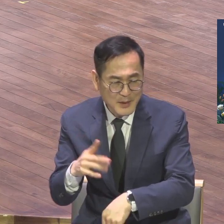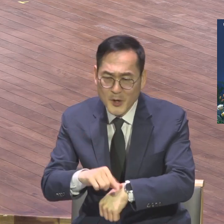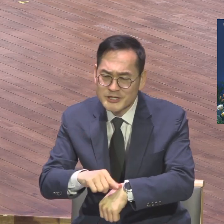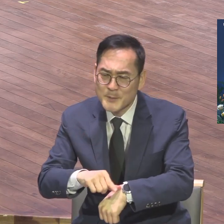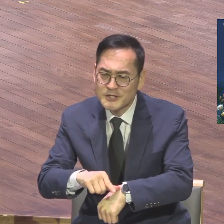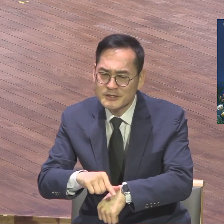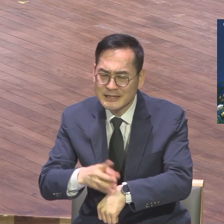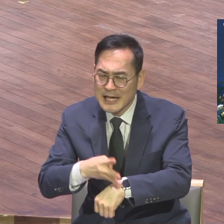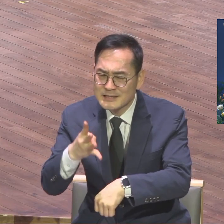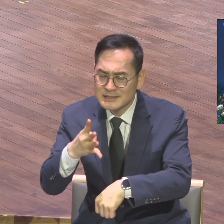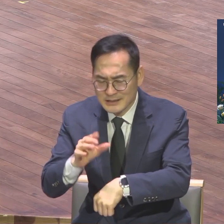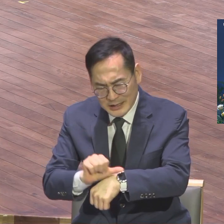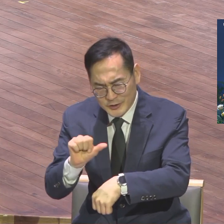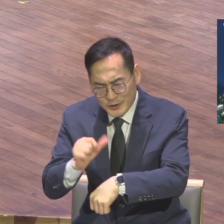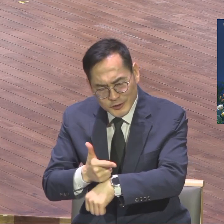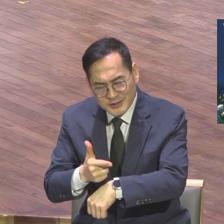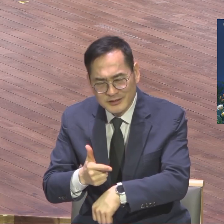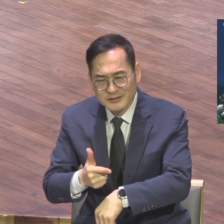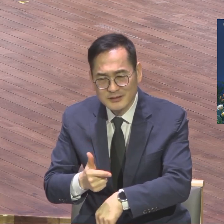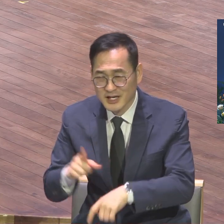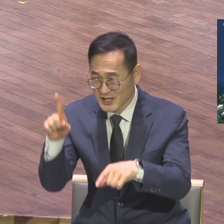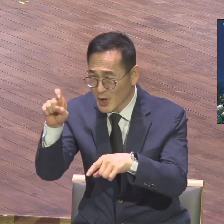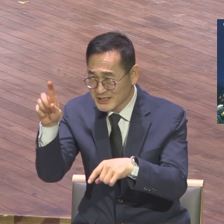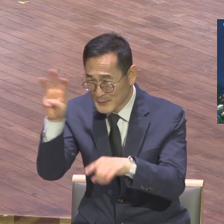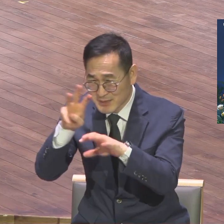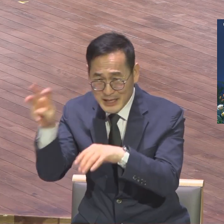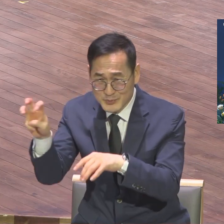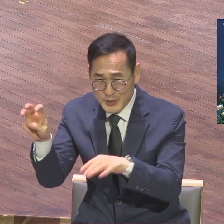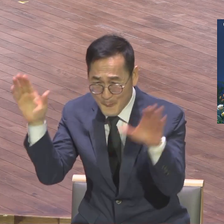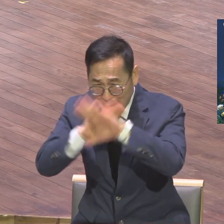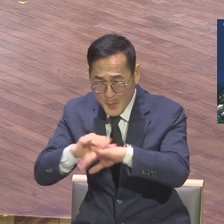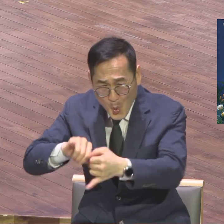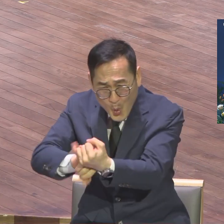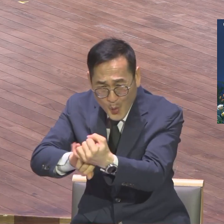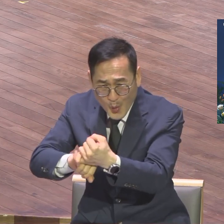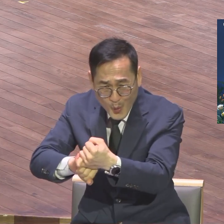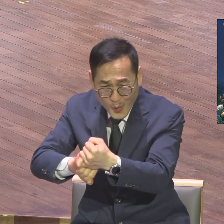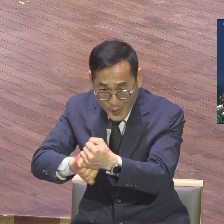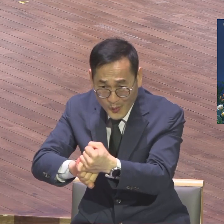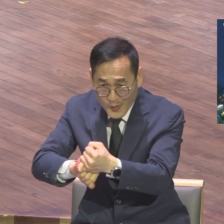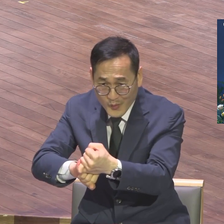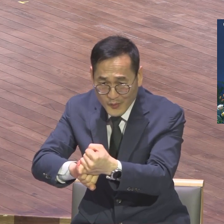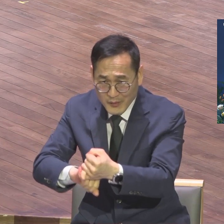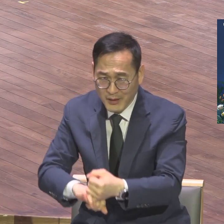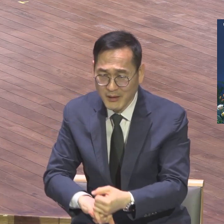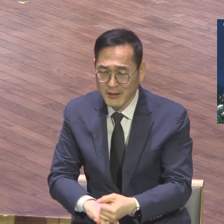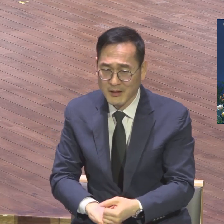뭐 11시 30분에 꼭 고집할 필요가 없잖아요. 그때 그때 상황 따라서 성의의 다양성을 인정해야지.